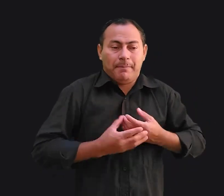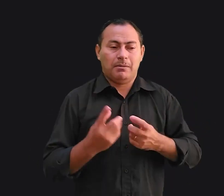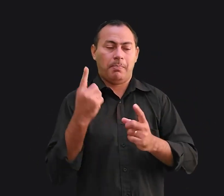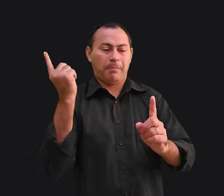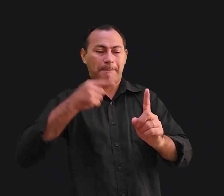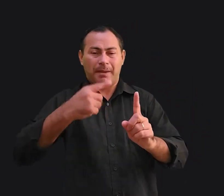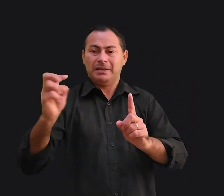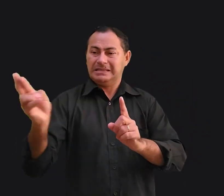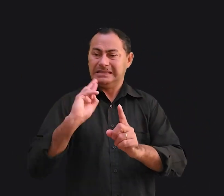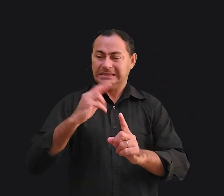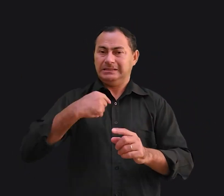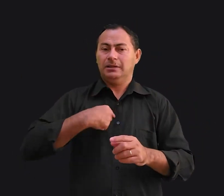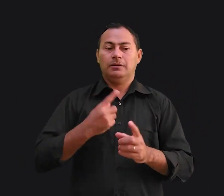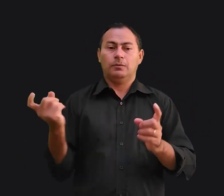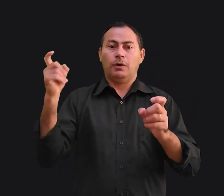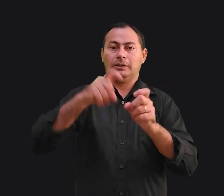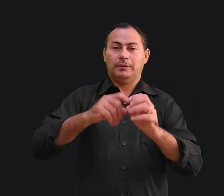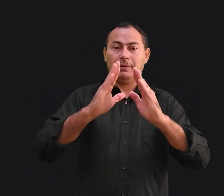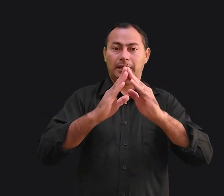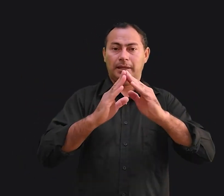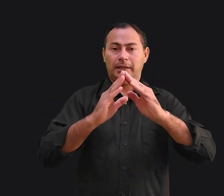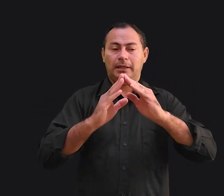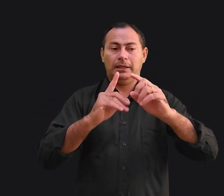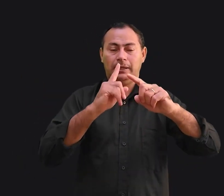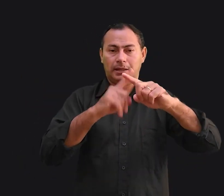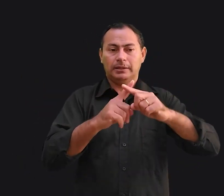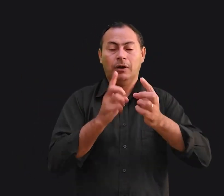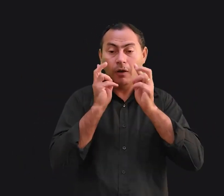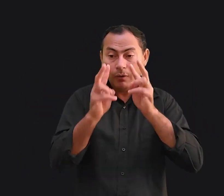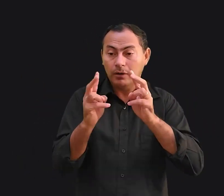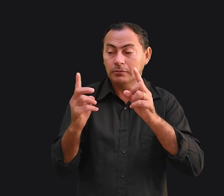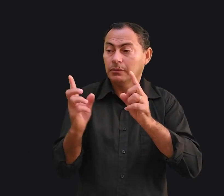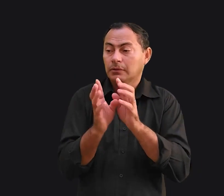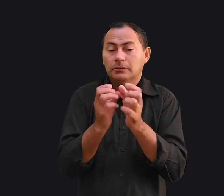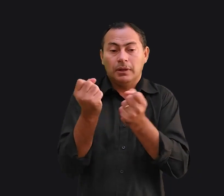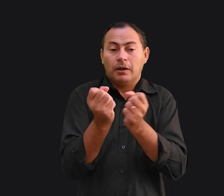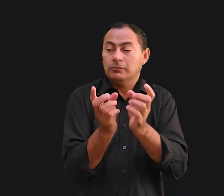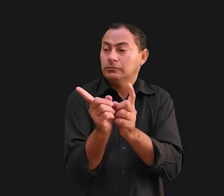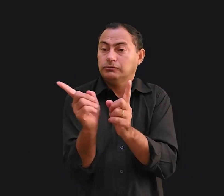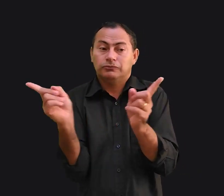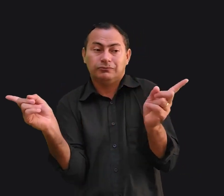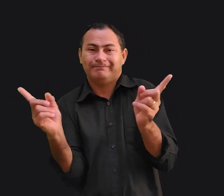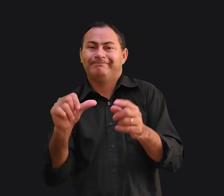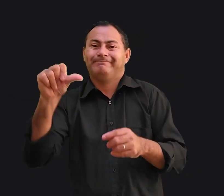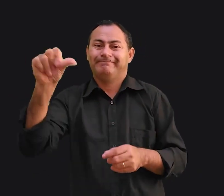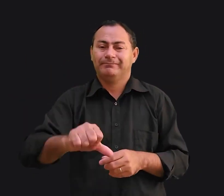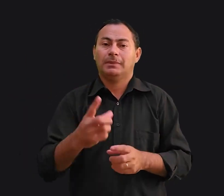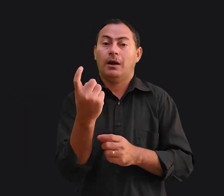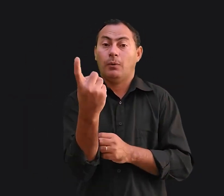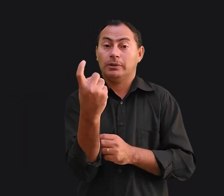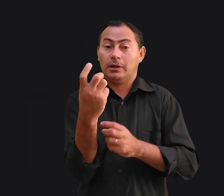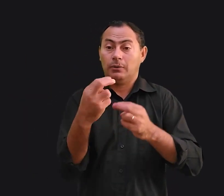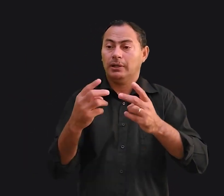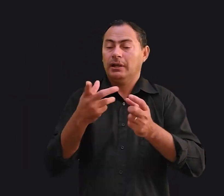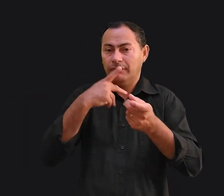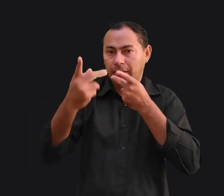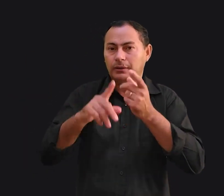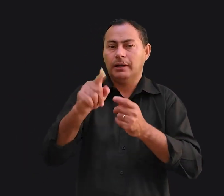Tivemos que voltar para a igreja no mesmo carro, cada um olhando para um lado. Um desastre. E a única coisa que ela disse foi